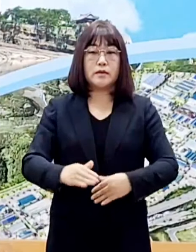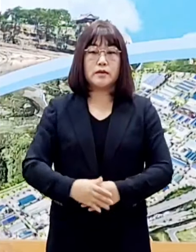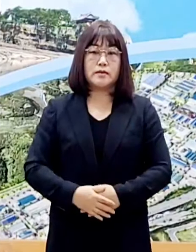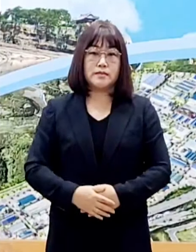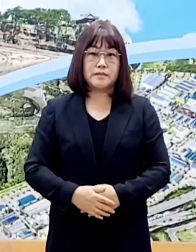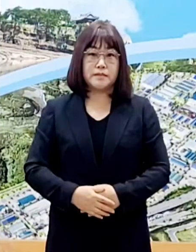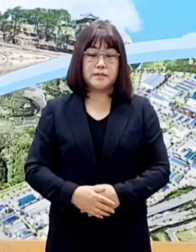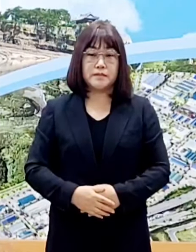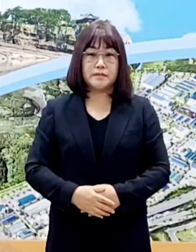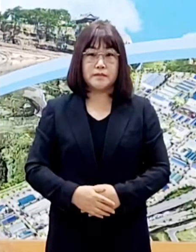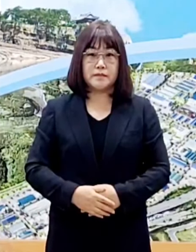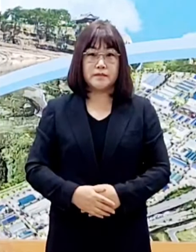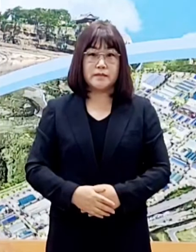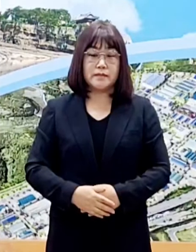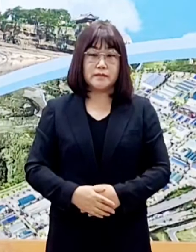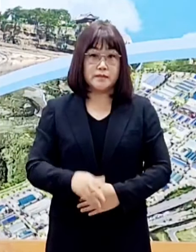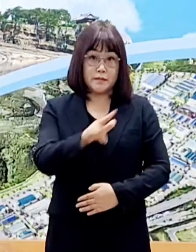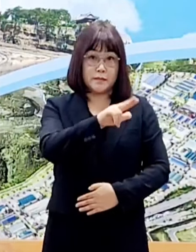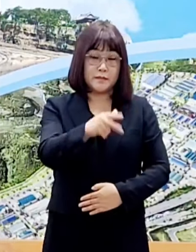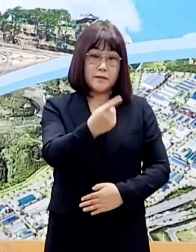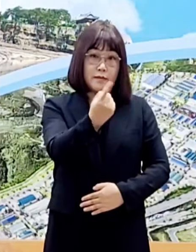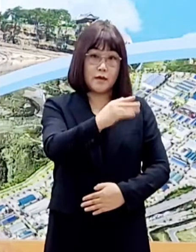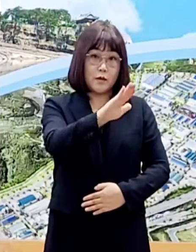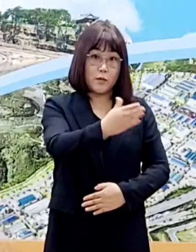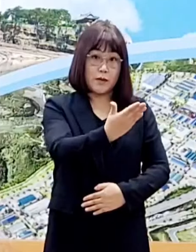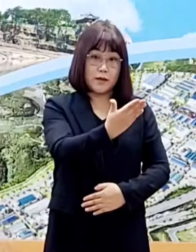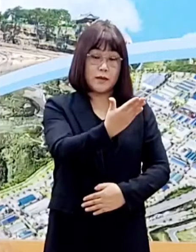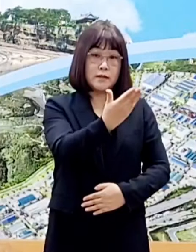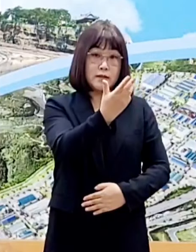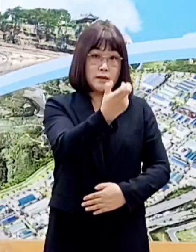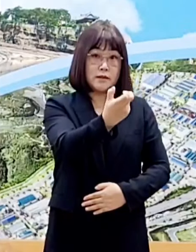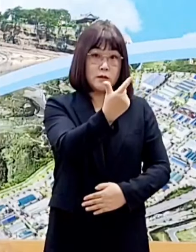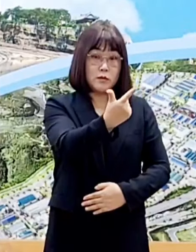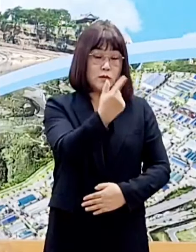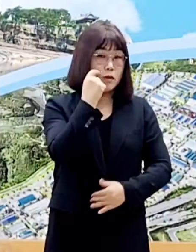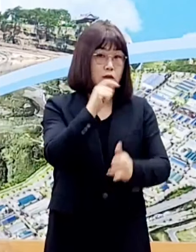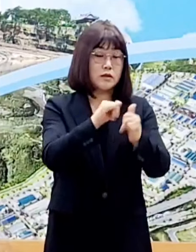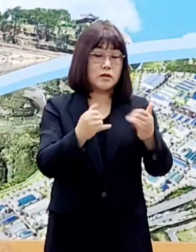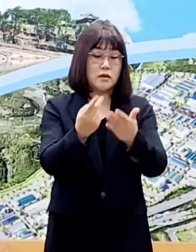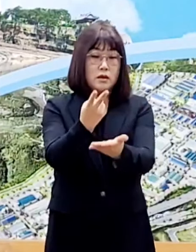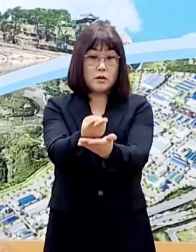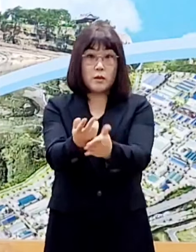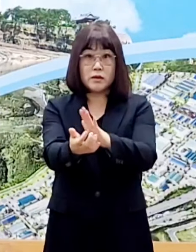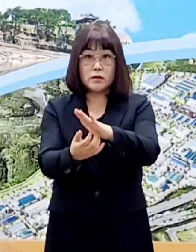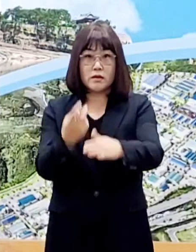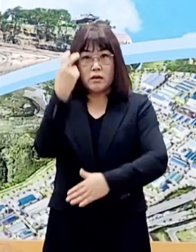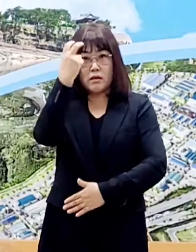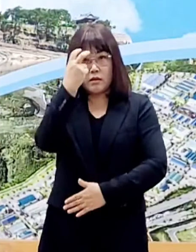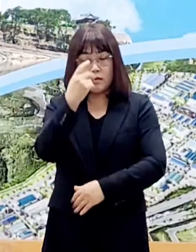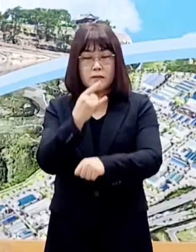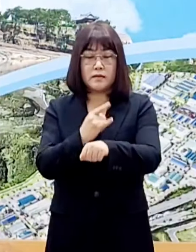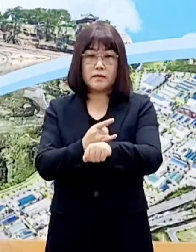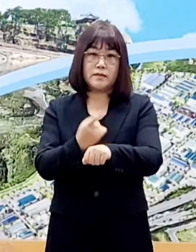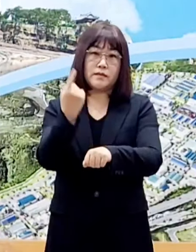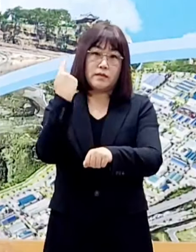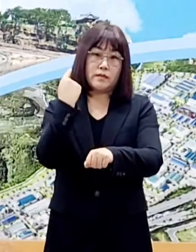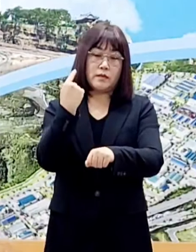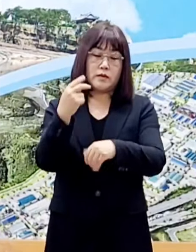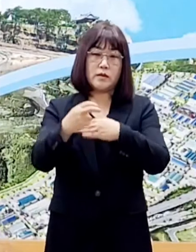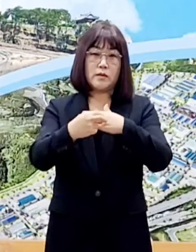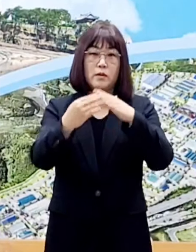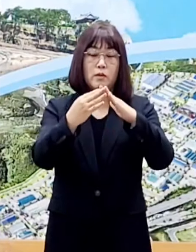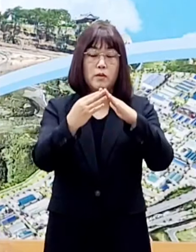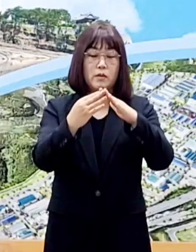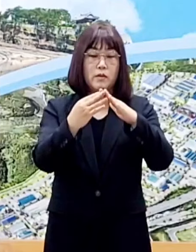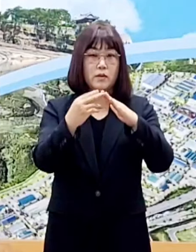과정입니다. 진주 1976번 확진자는 입원 전 검사자로 어제 관내 병원